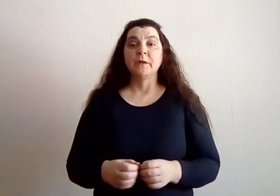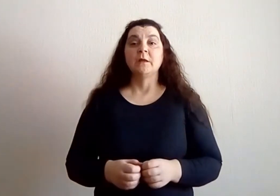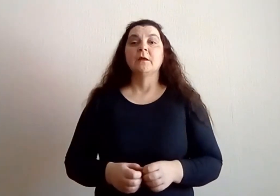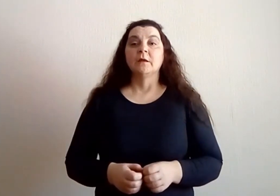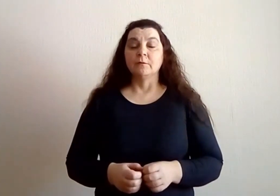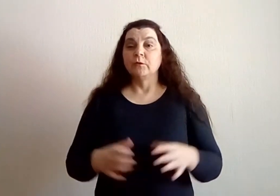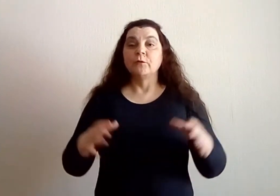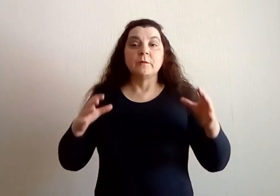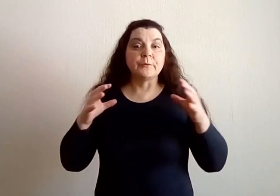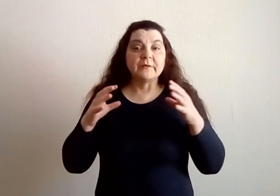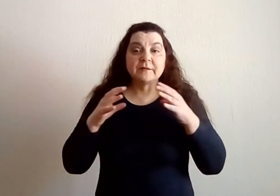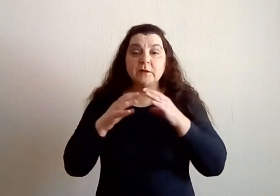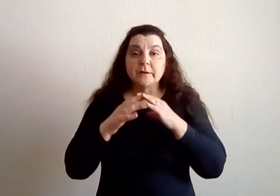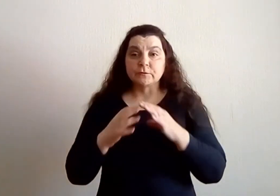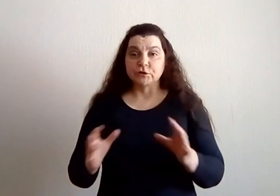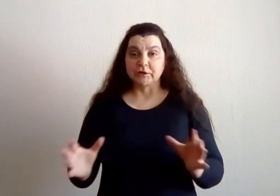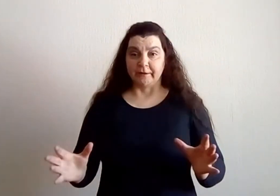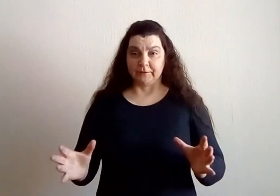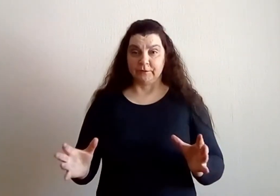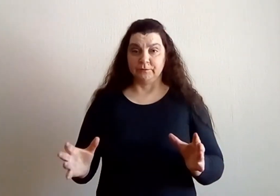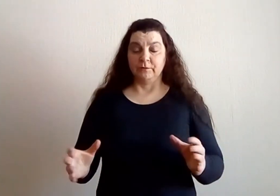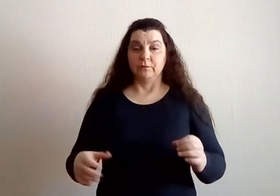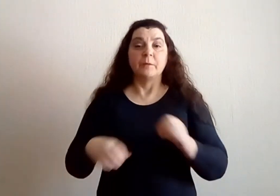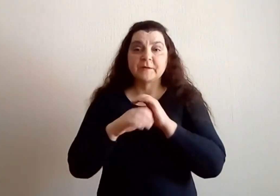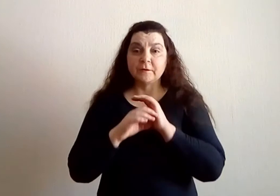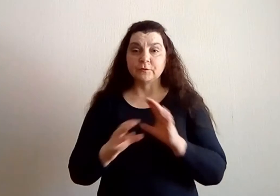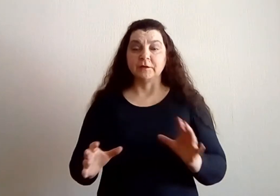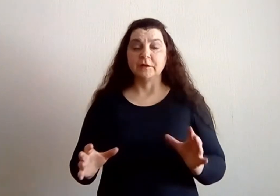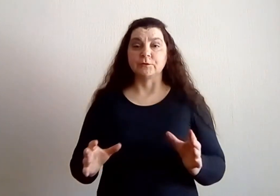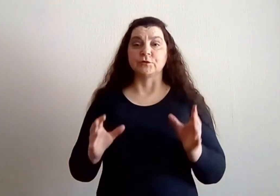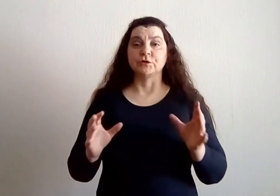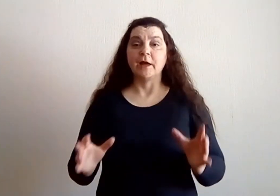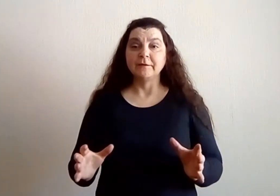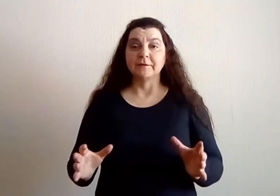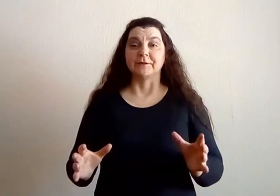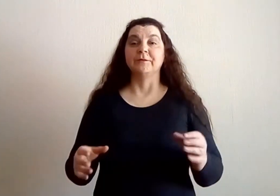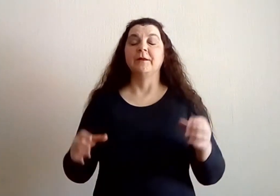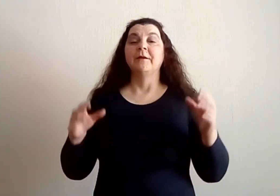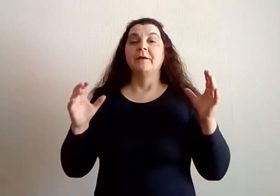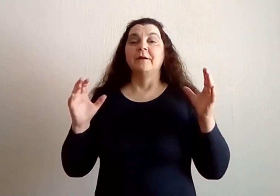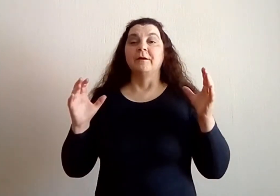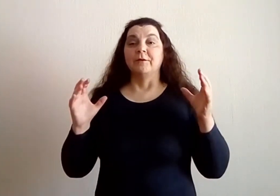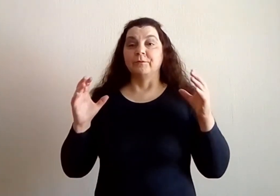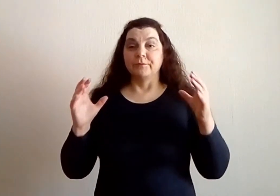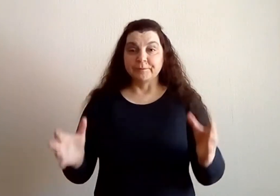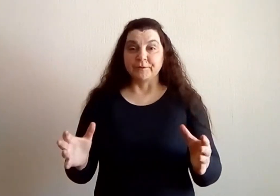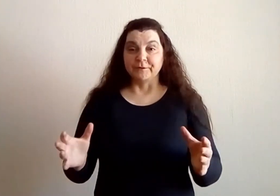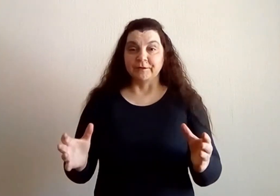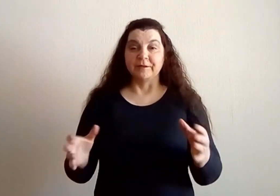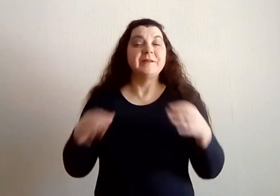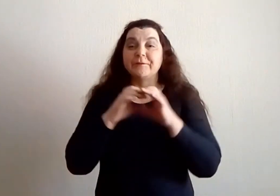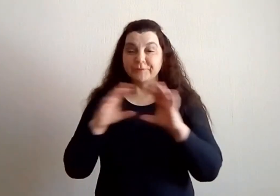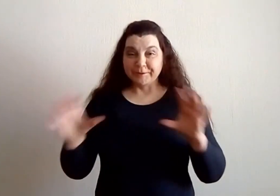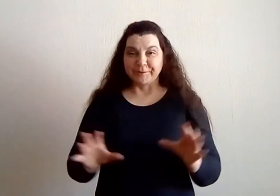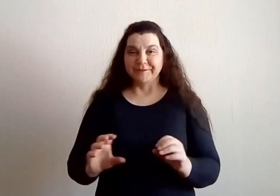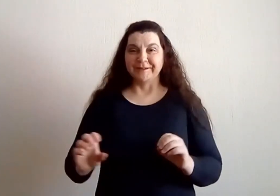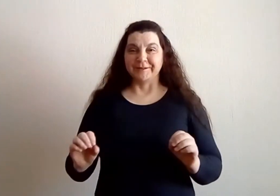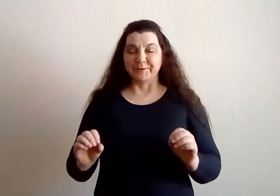у него просто нету шансов, абсолютно нету шансов выполнить, не выполнить эту